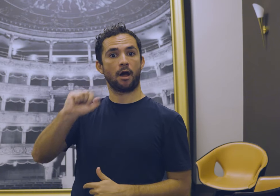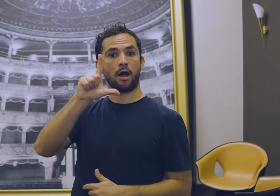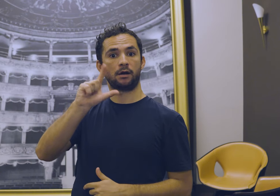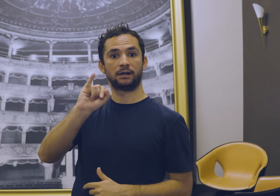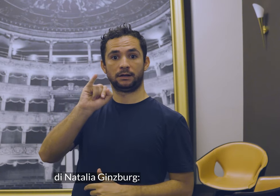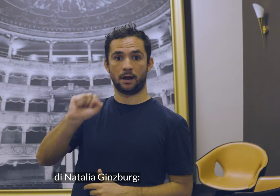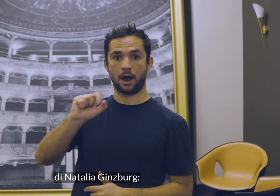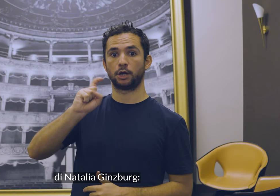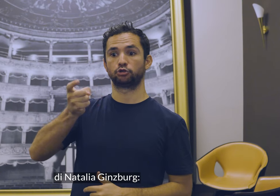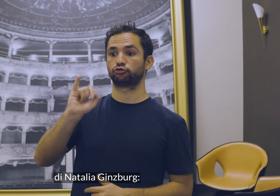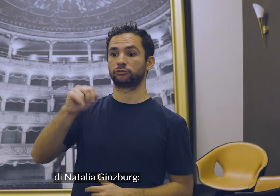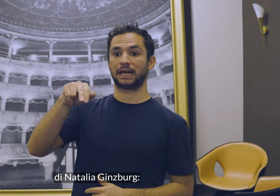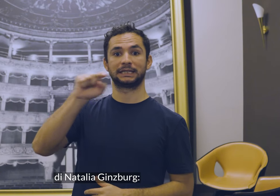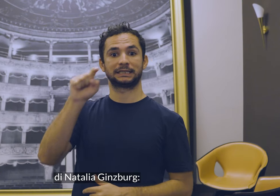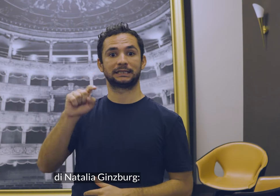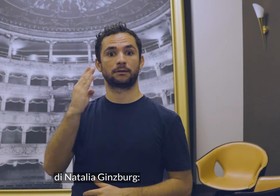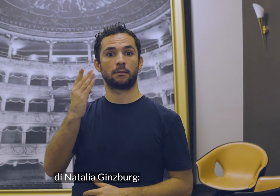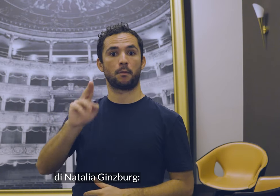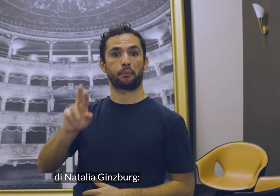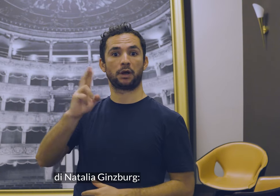di Natalia Ginzburg.